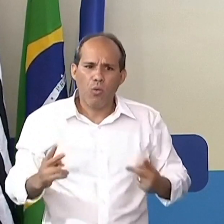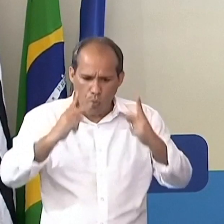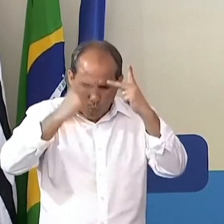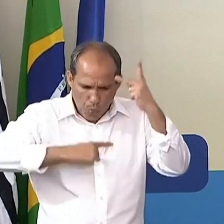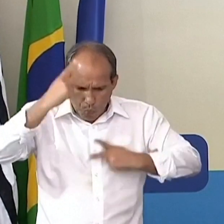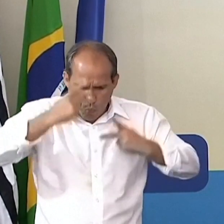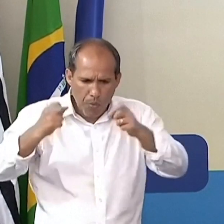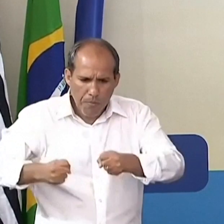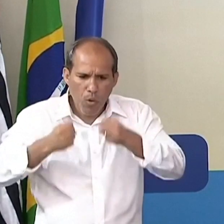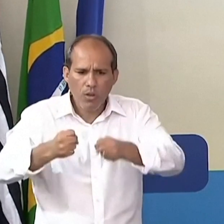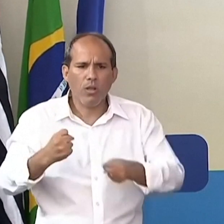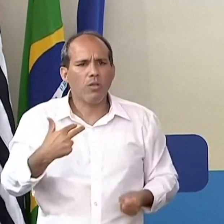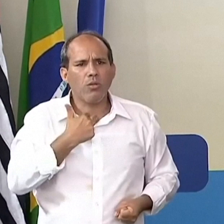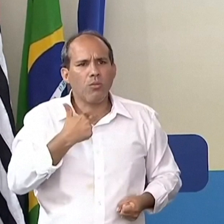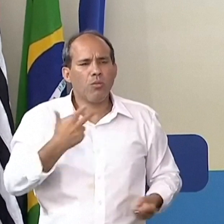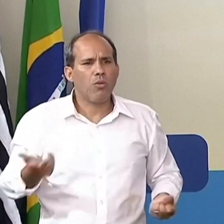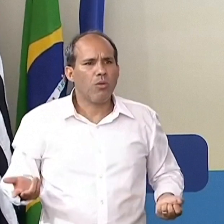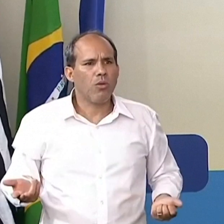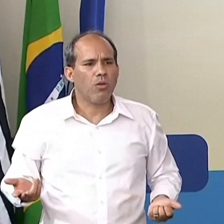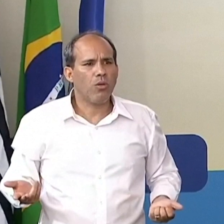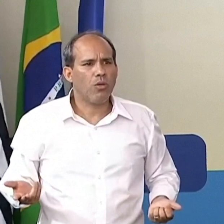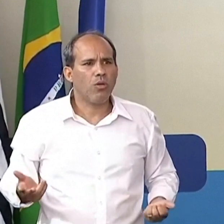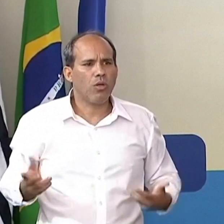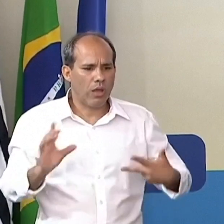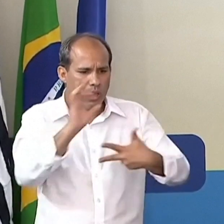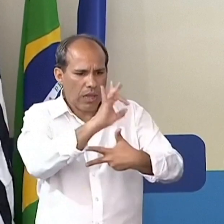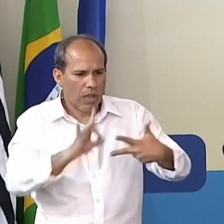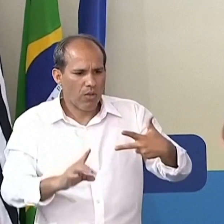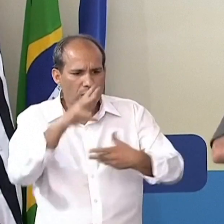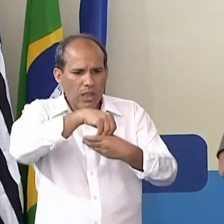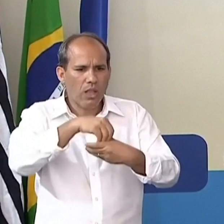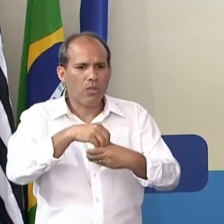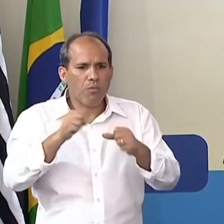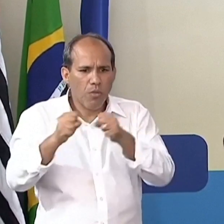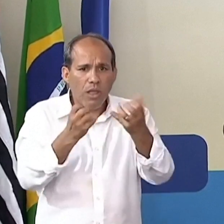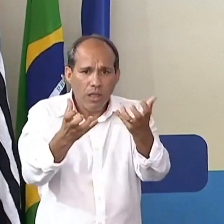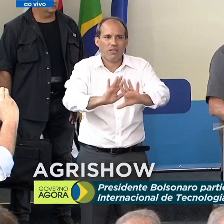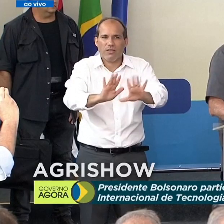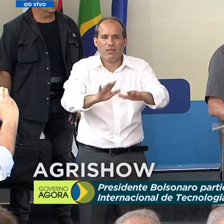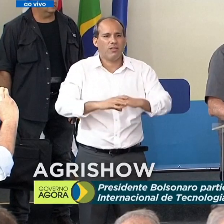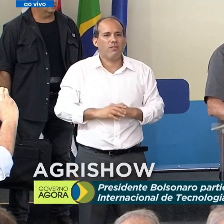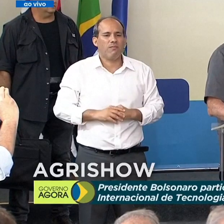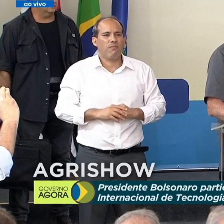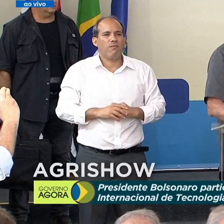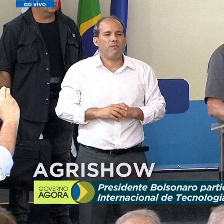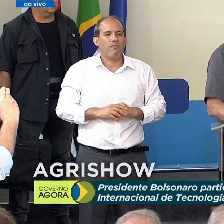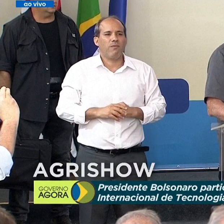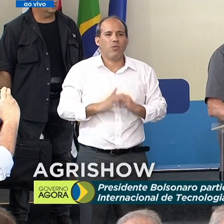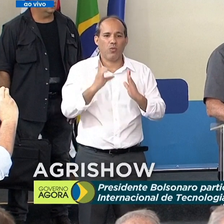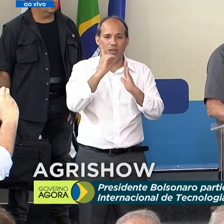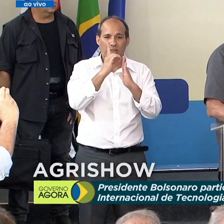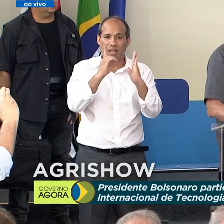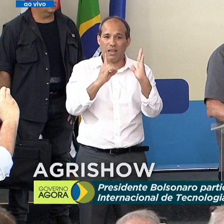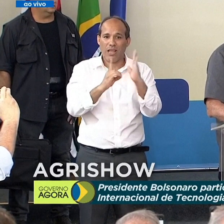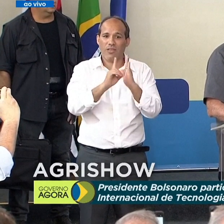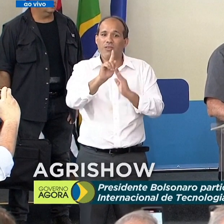Bolsonaro disse que estava libertando inocentes ao defender o indulto concedido ao deputado federal Daniel Silveira. O decreto